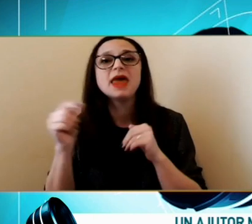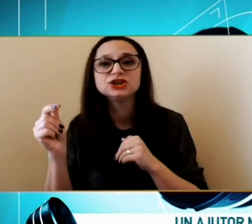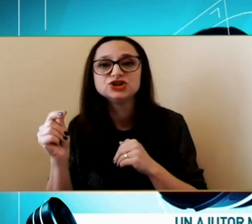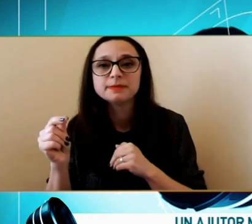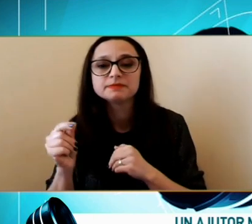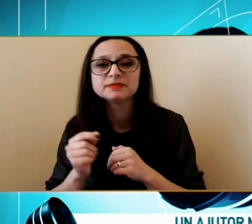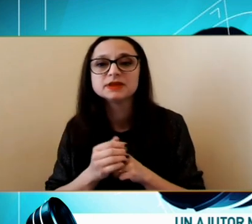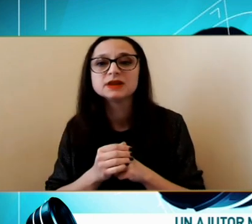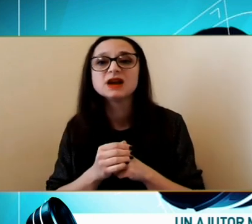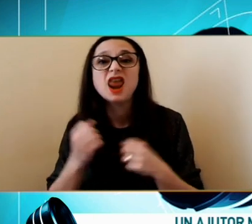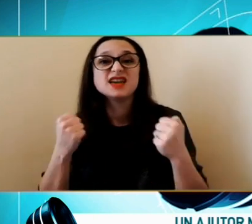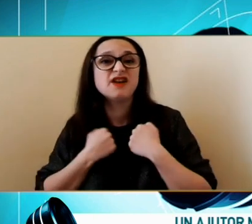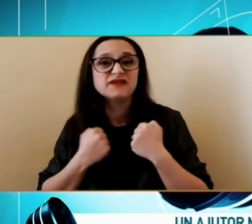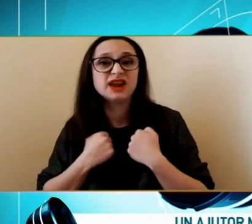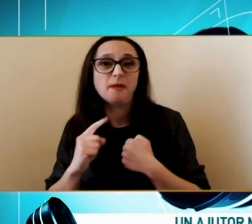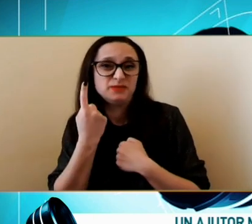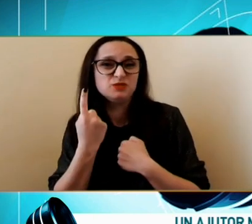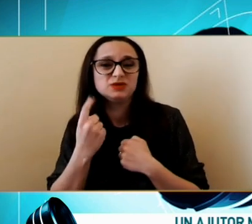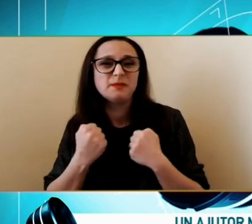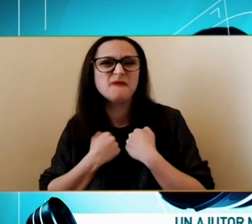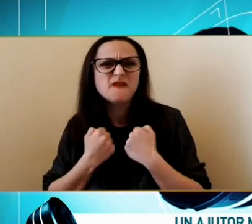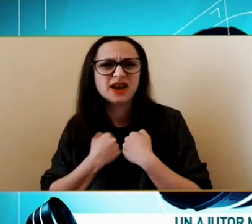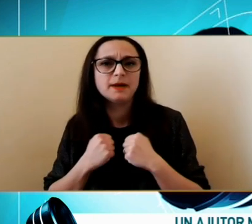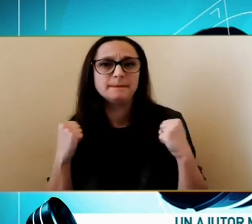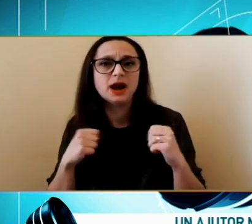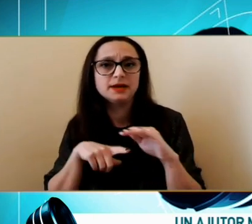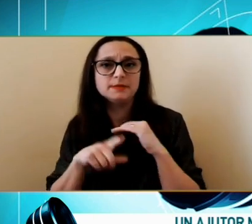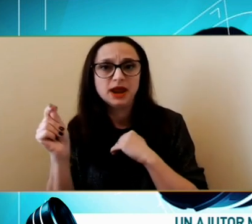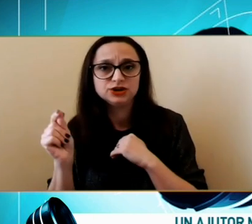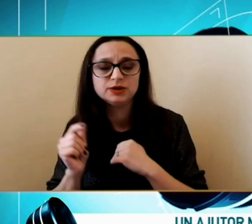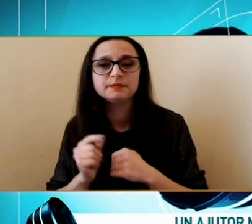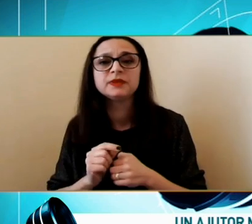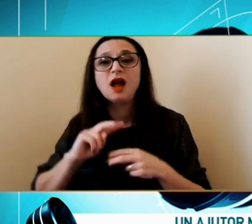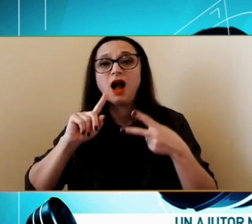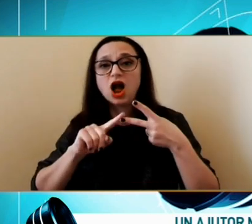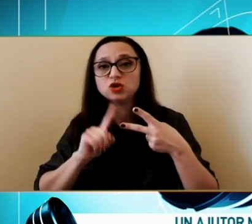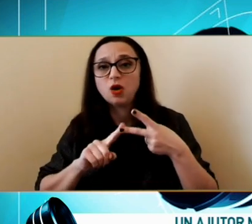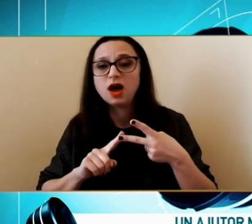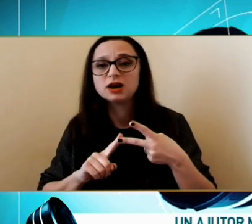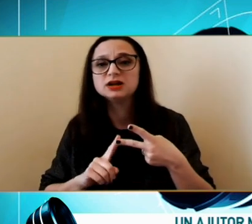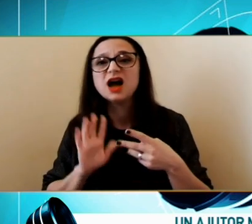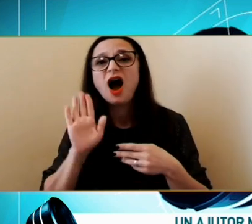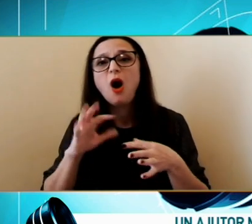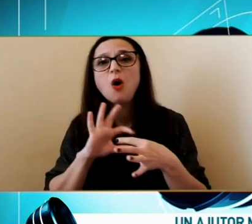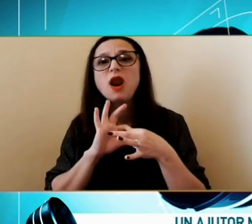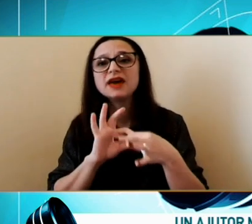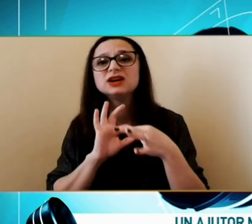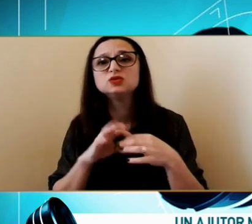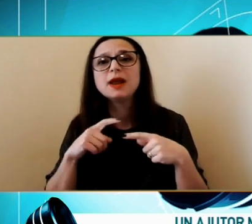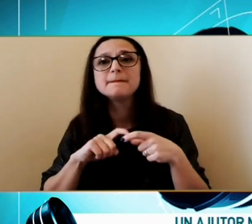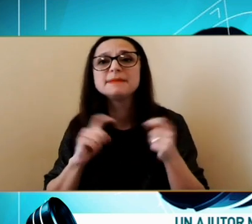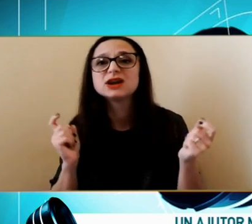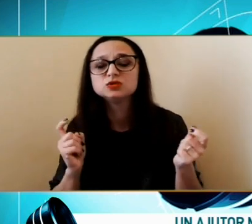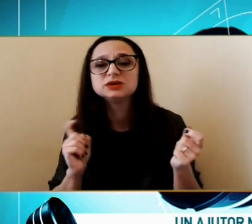Că le este frică Și în al doilea rând Au și legăturile perdute Nu pot să